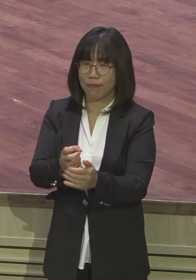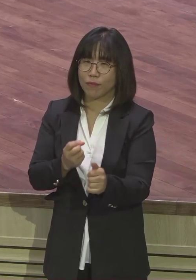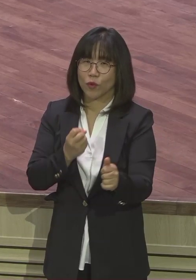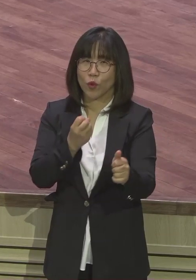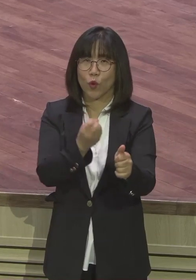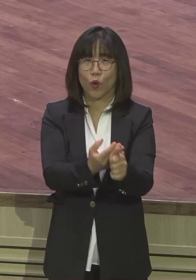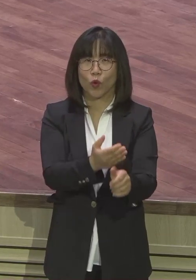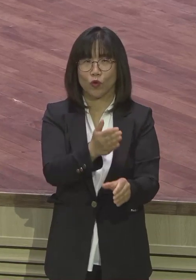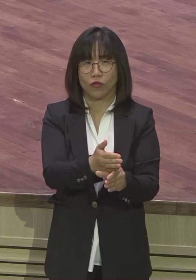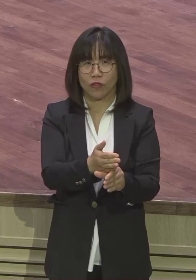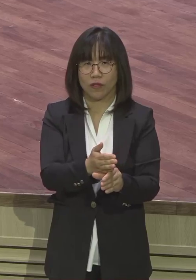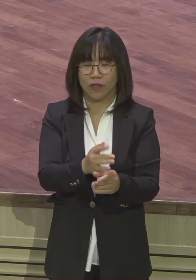그게 예배입니까?